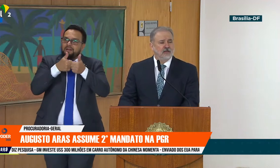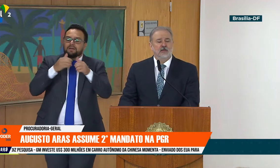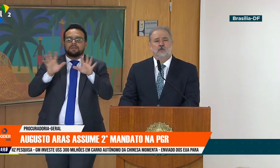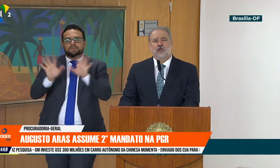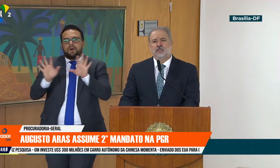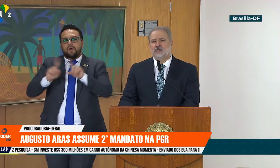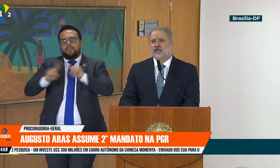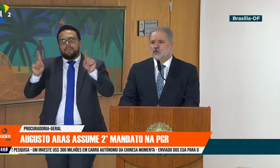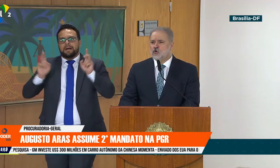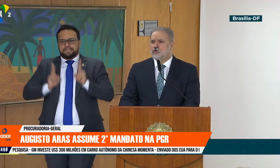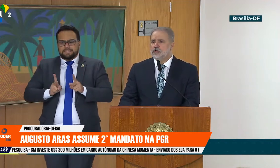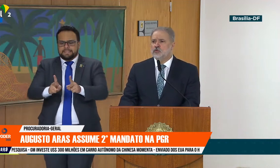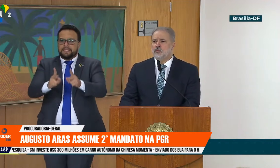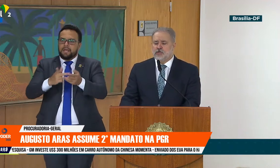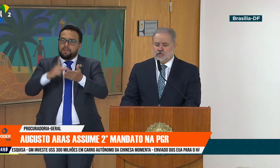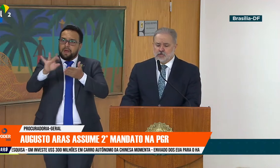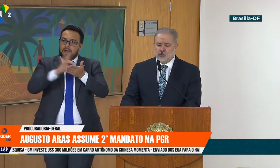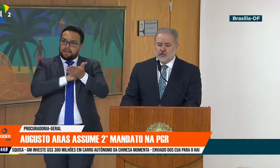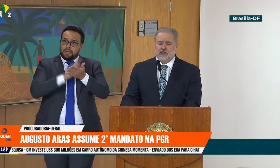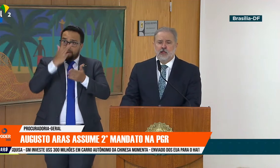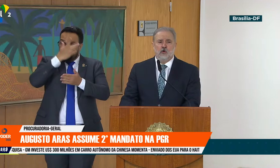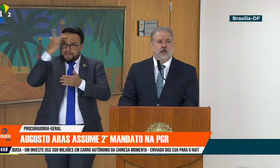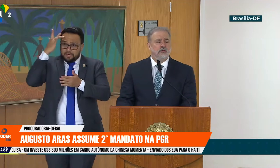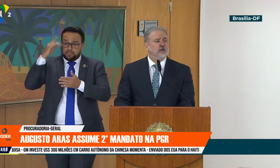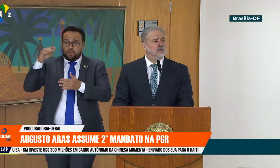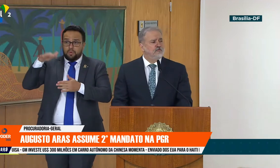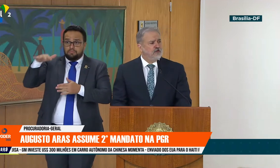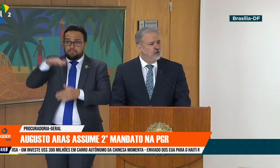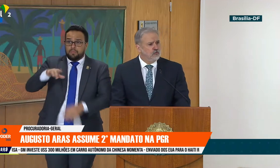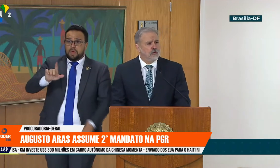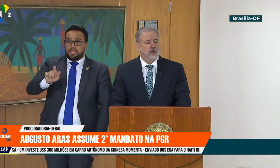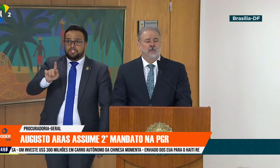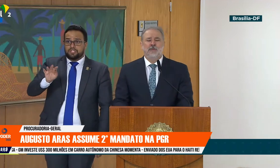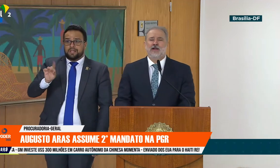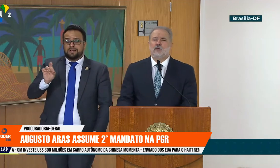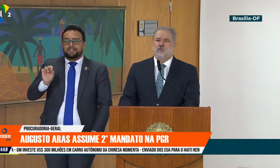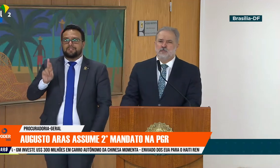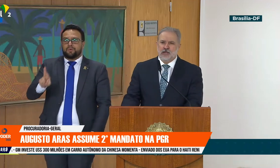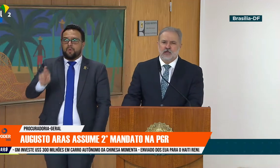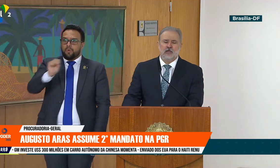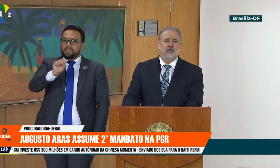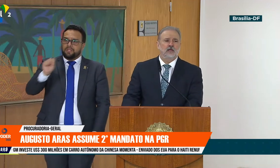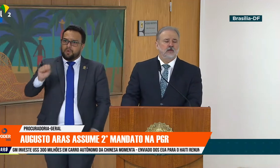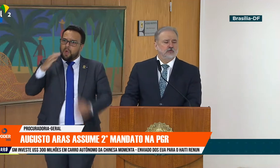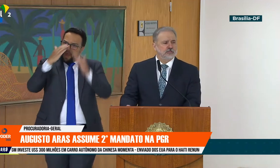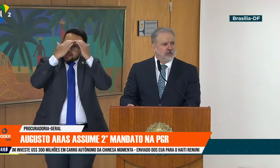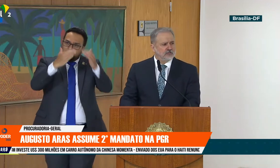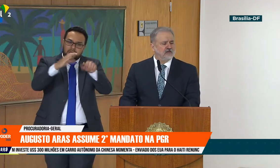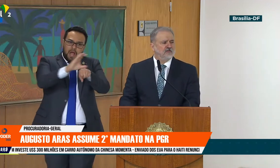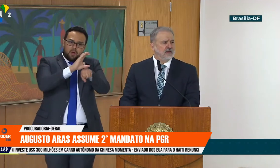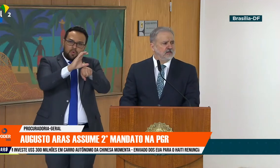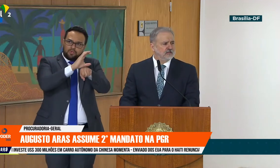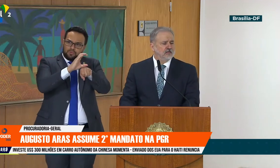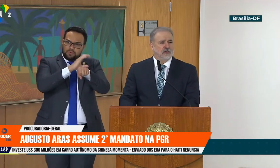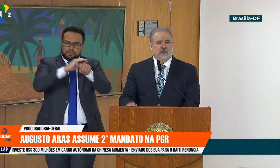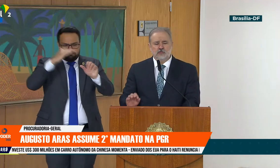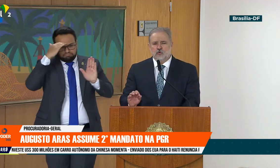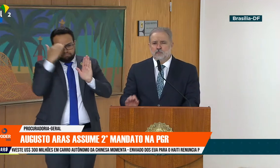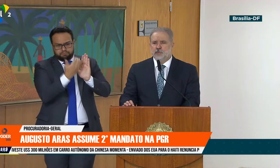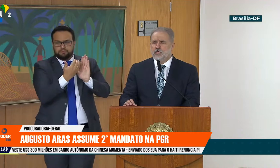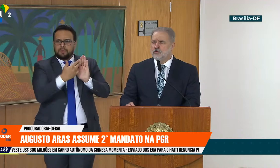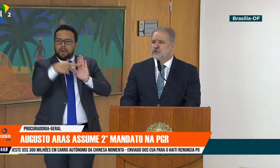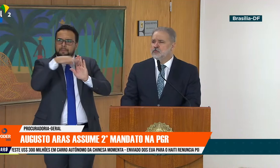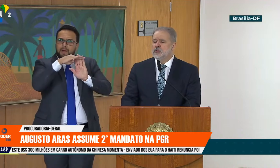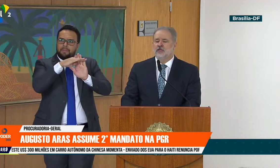caneta que o legislador constituinte de 88 lhe confiou para cumprir os seus deveres